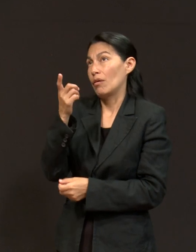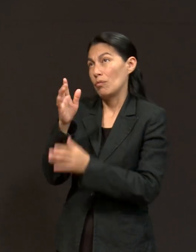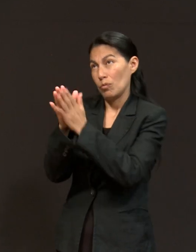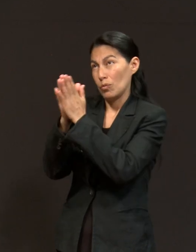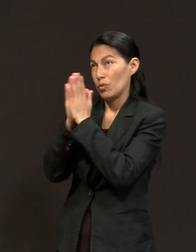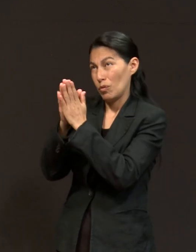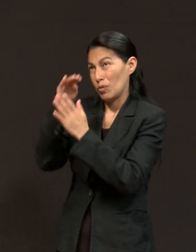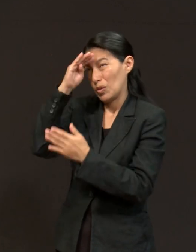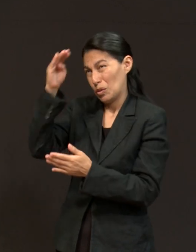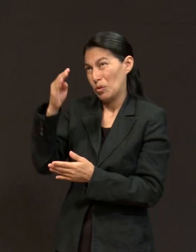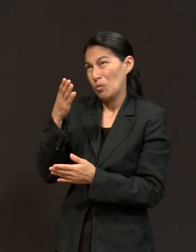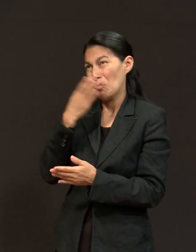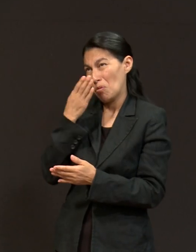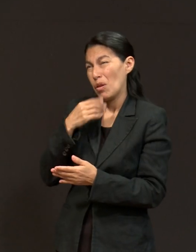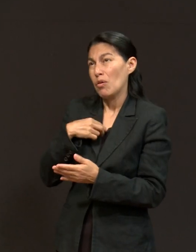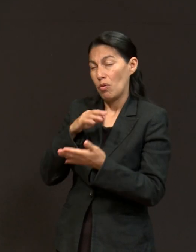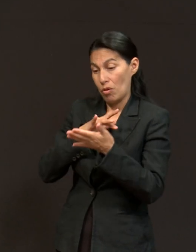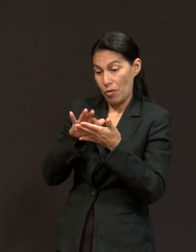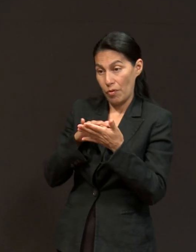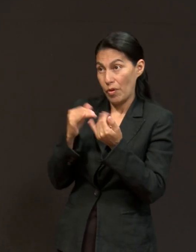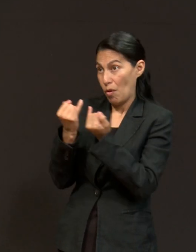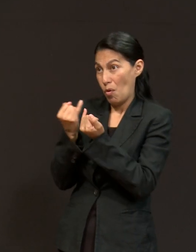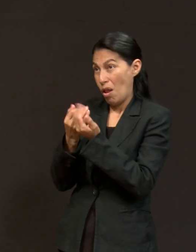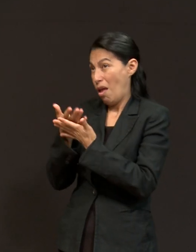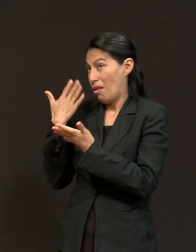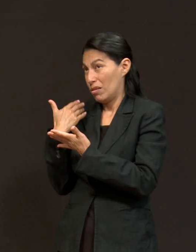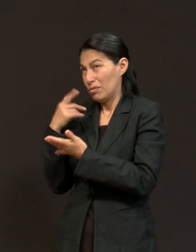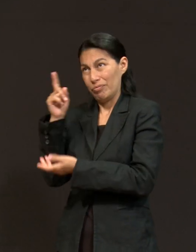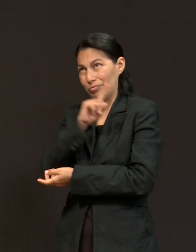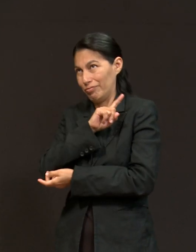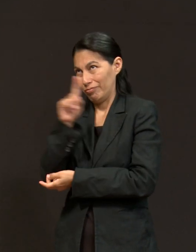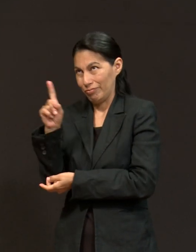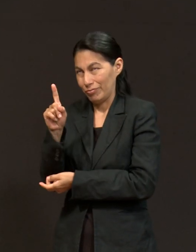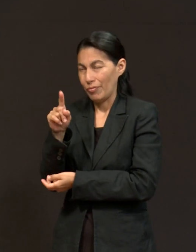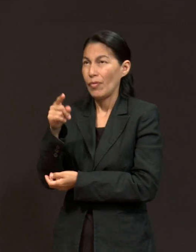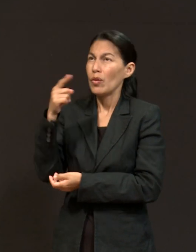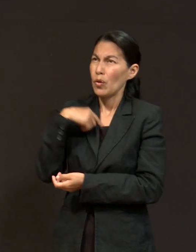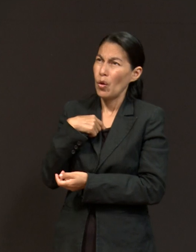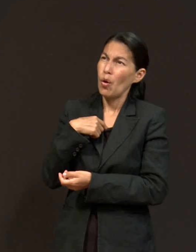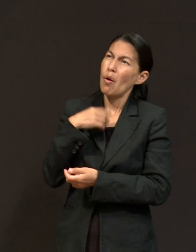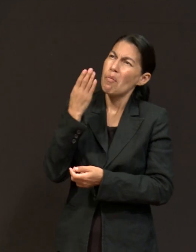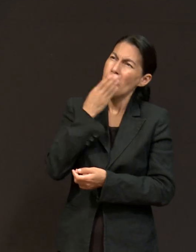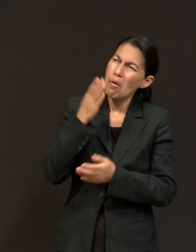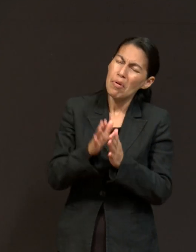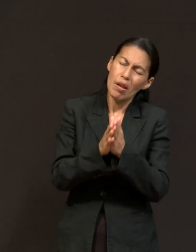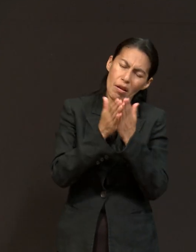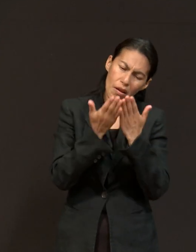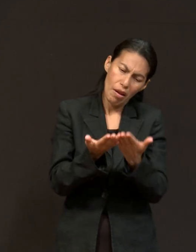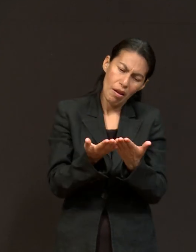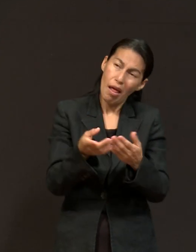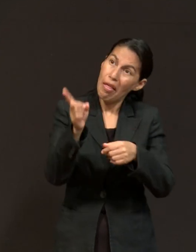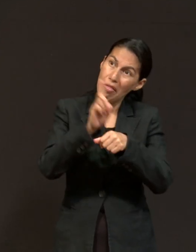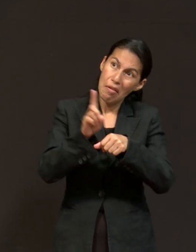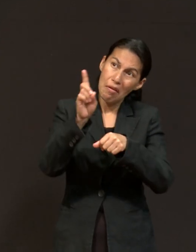voy a leer la Biblia, no como la he estado leyendo, sino que voy a abrir, voy a empezar desde el Génesis, voy a leer un capítulo diario,